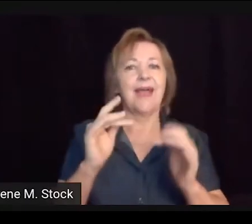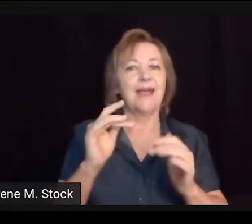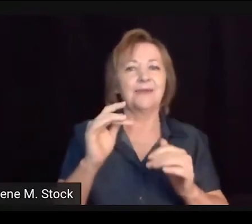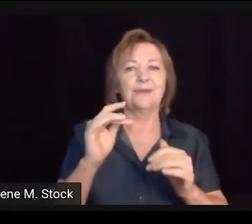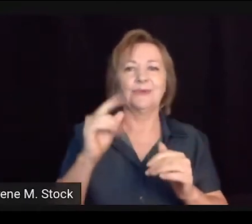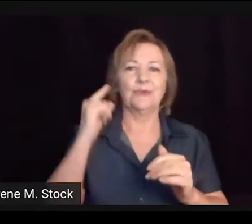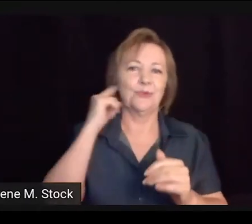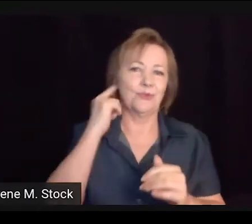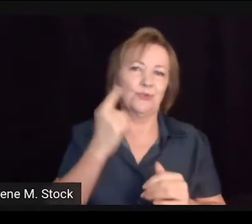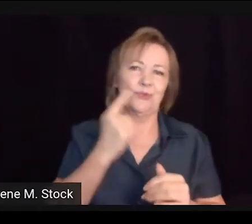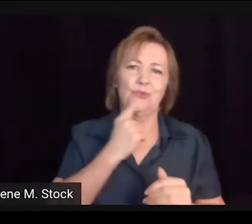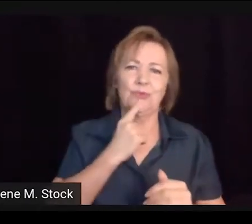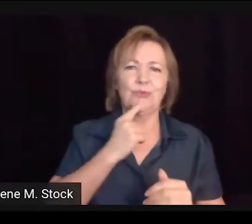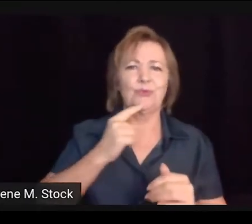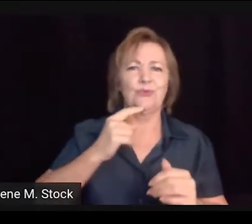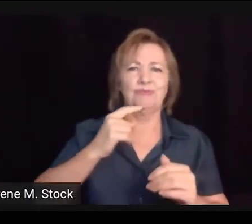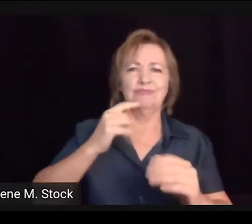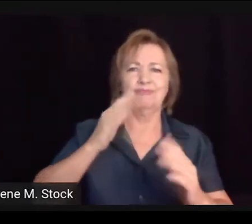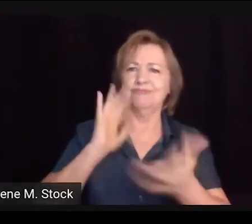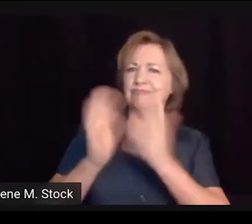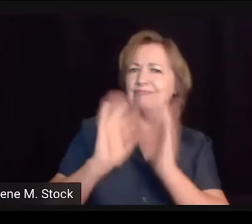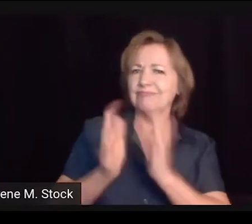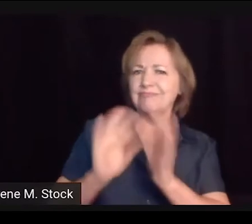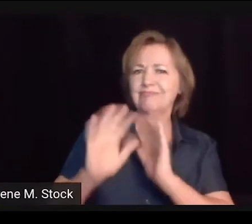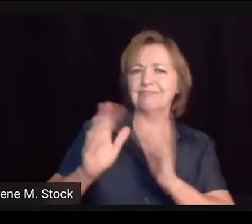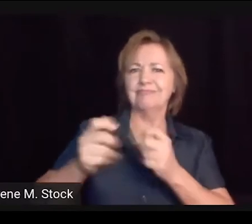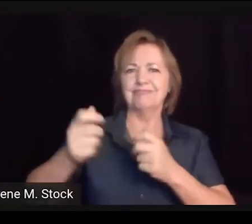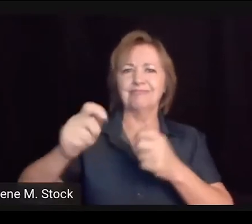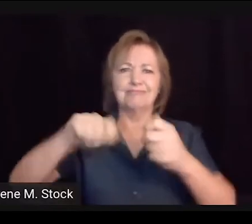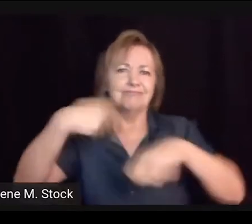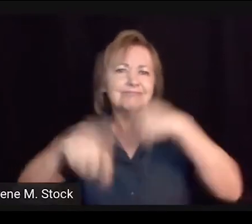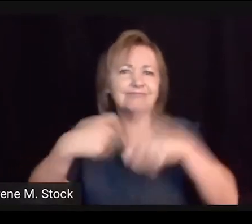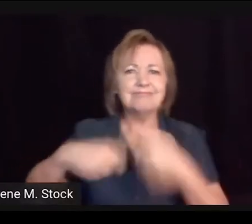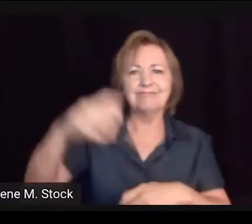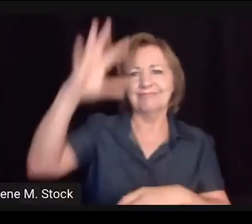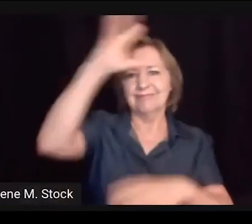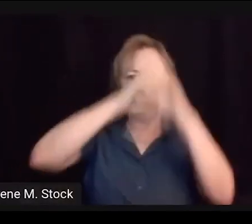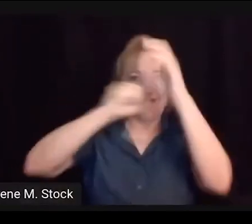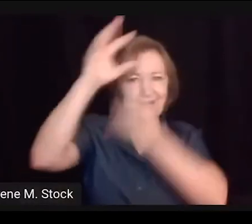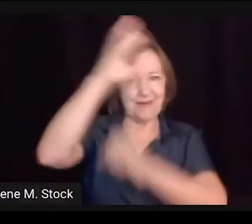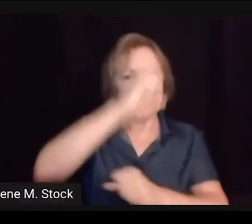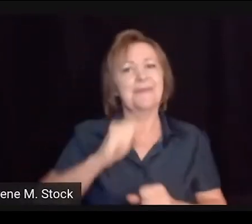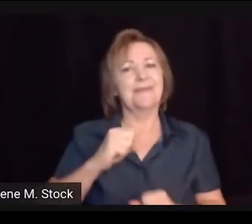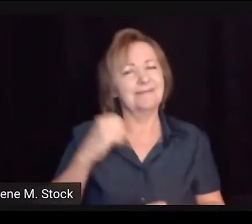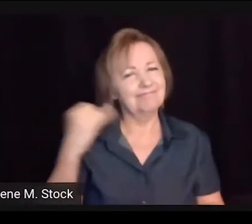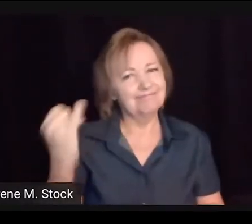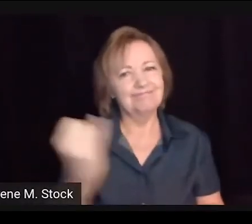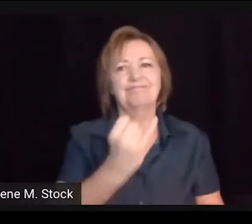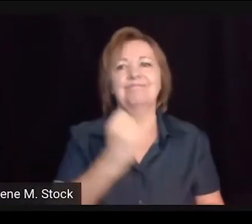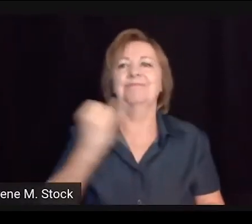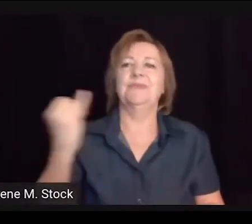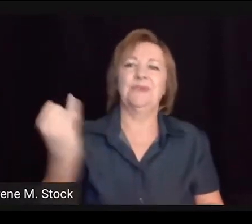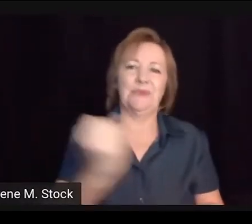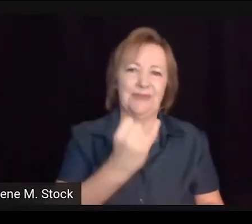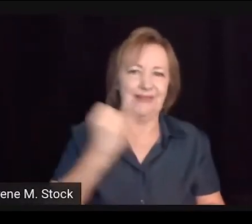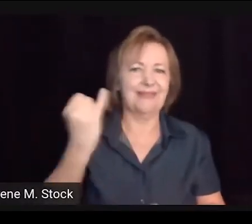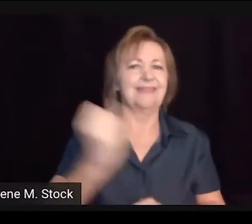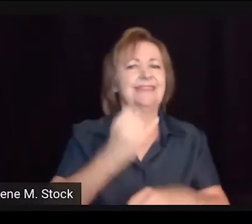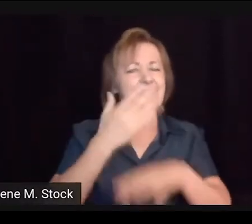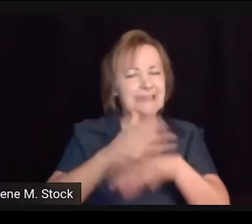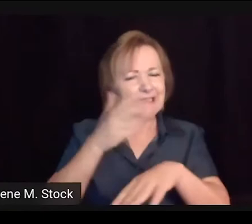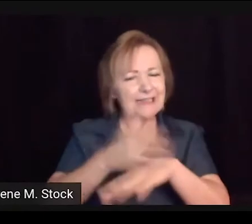vocês, né, fora do curso, tenham contato com surdos, pratiquem, treinem